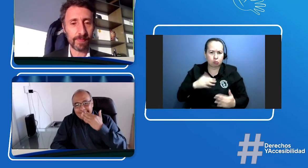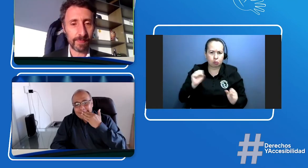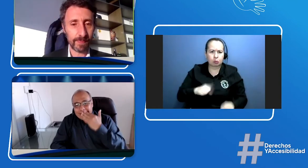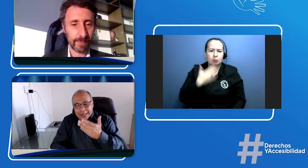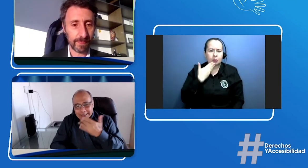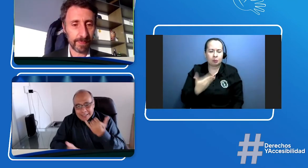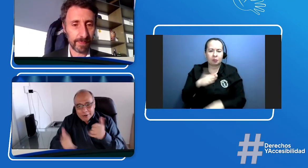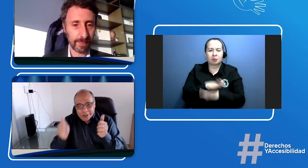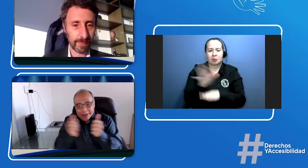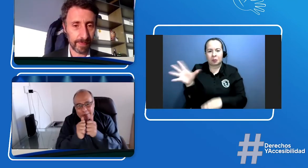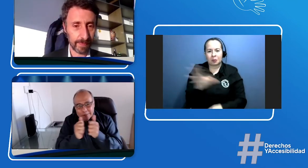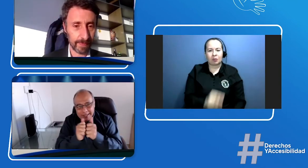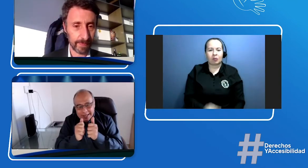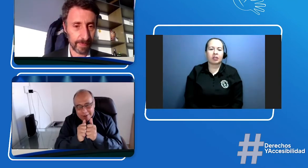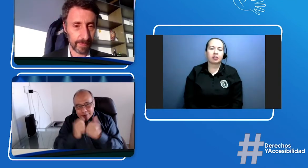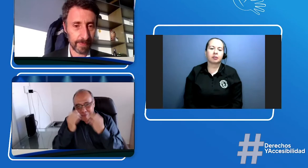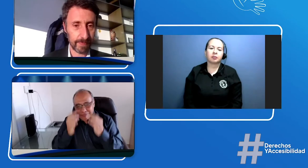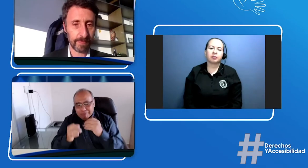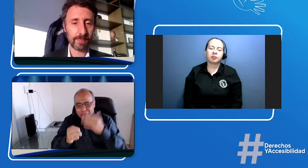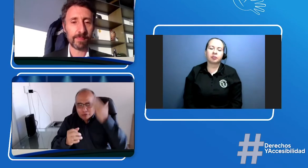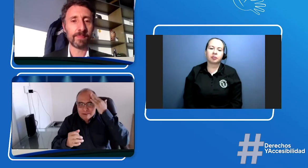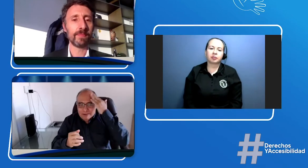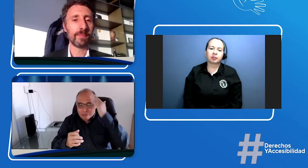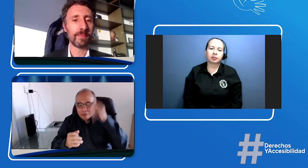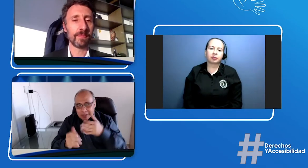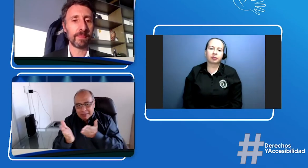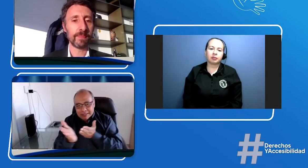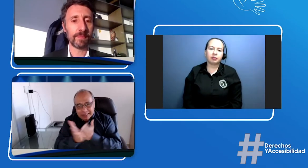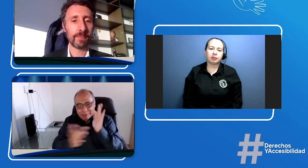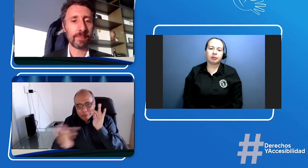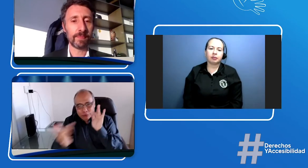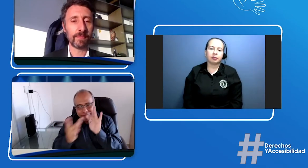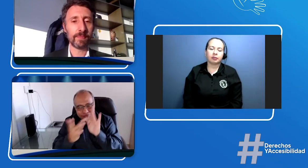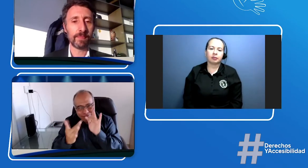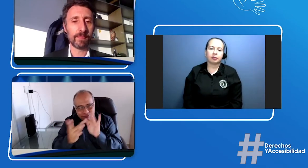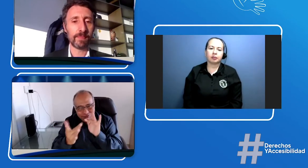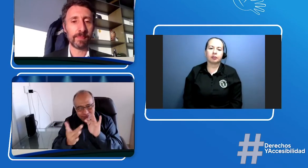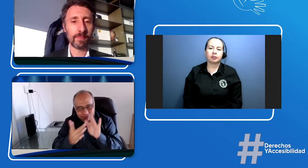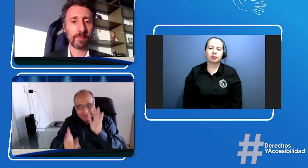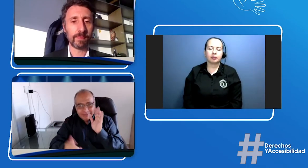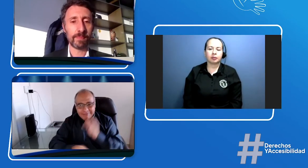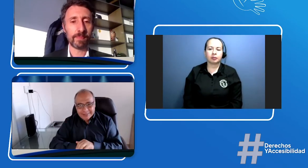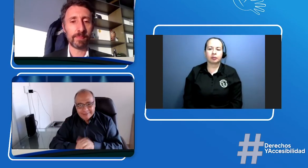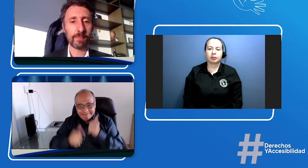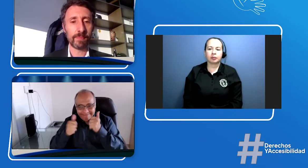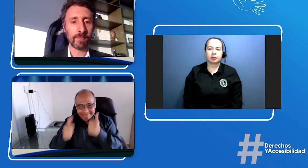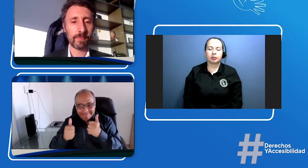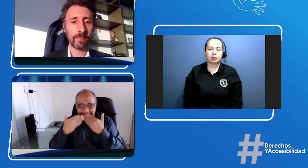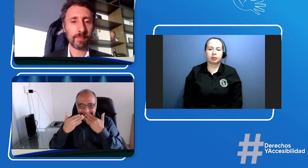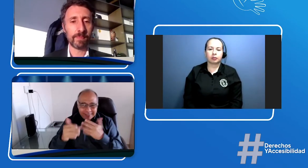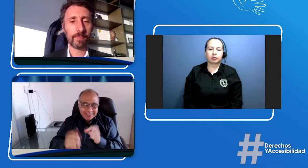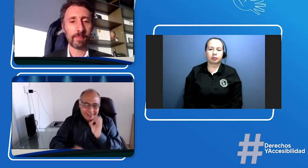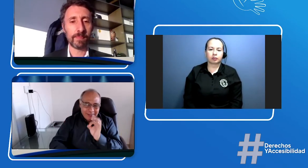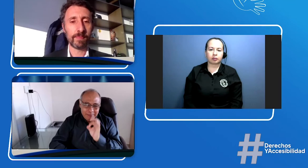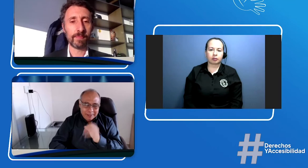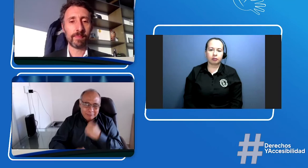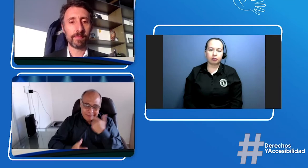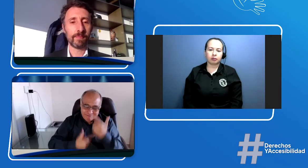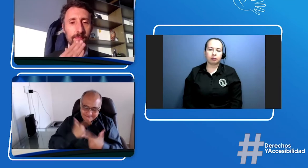muchas gracias a usted doctor Lota por acompañarnos en este espacio yo sé que seguiremos en contacto entonces mil gracias y que se